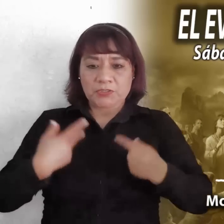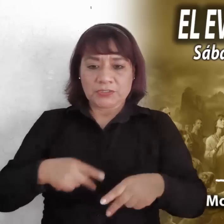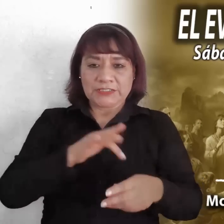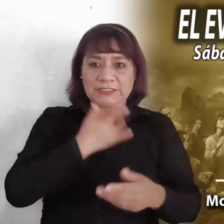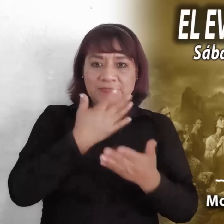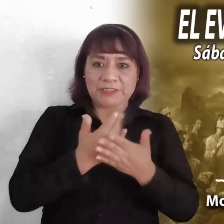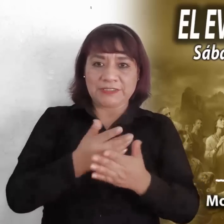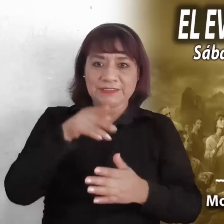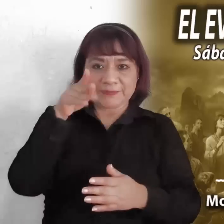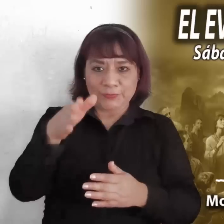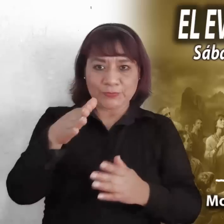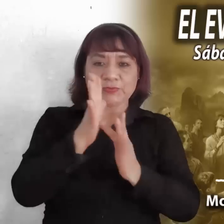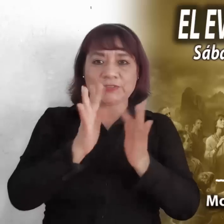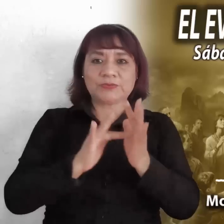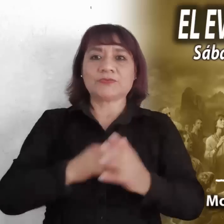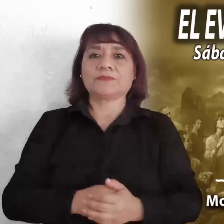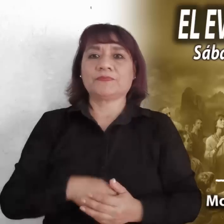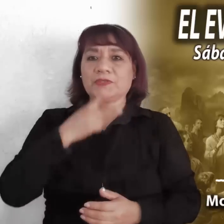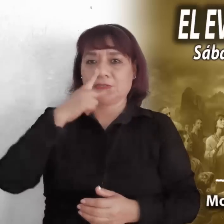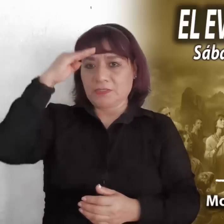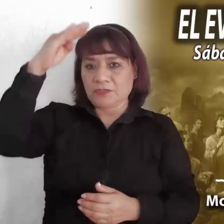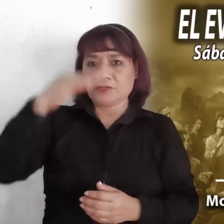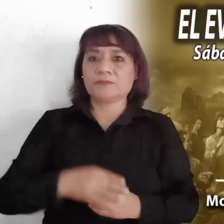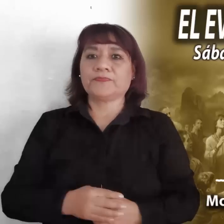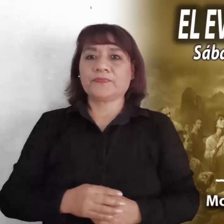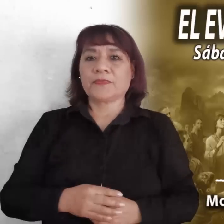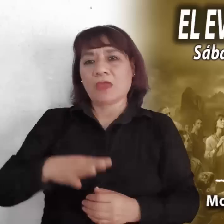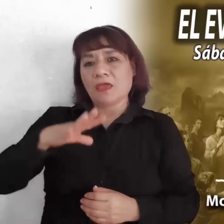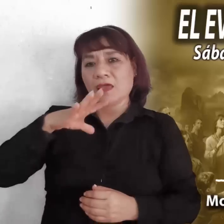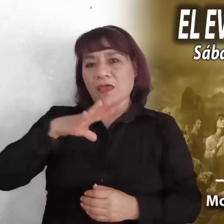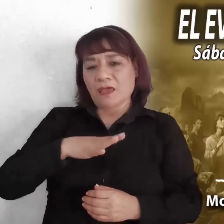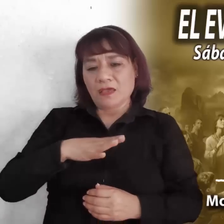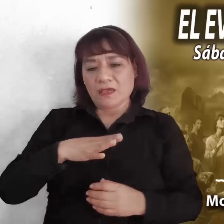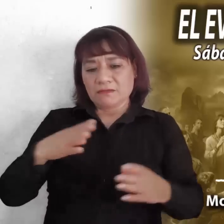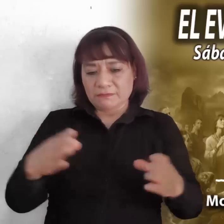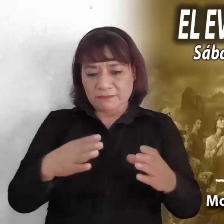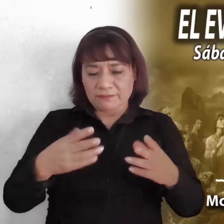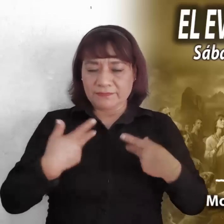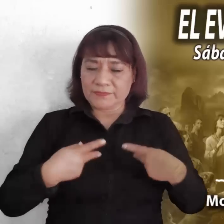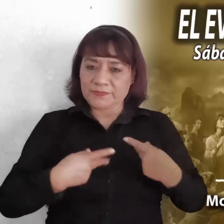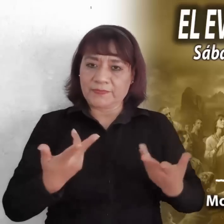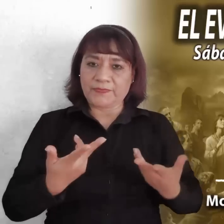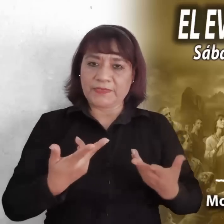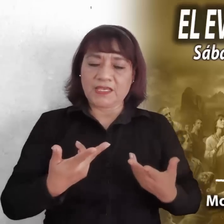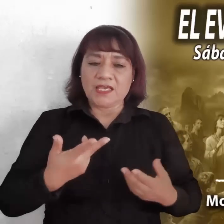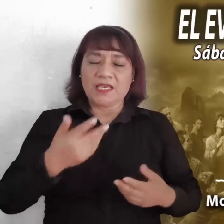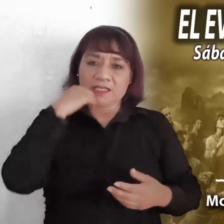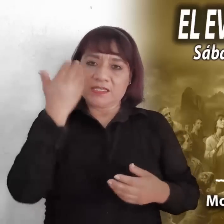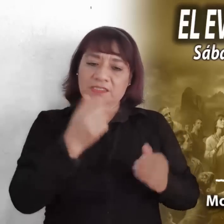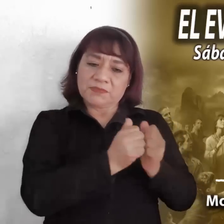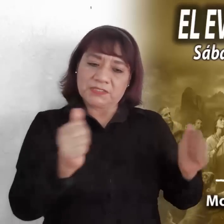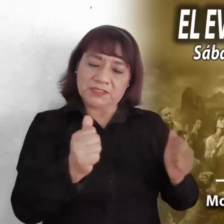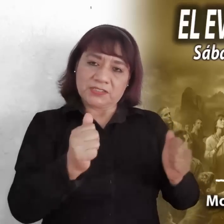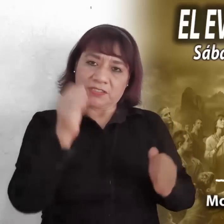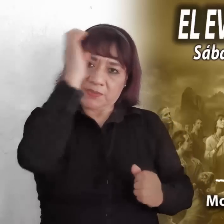Palabra del Señor. Hay personas que quisieran separar la vida del Evangelio, como